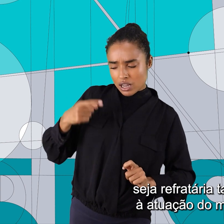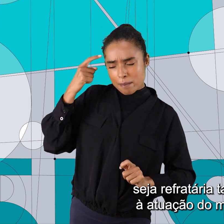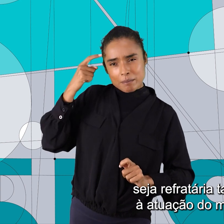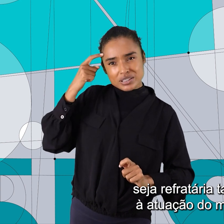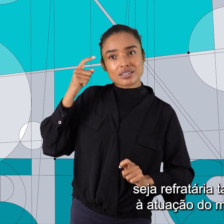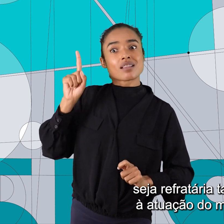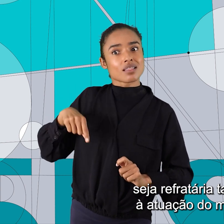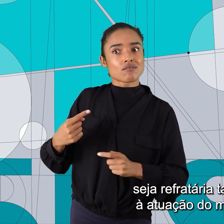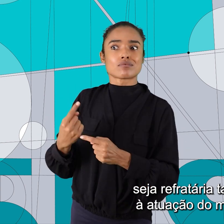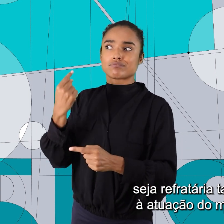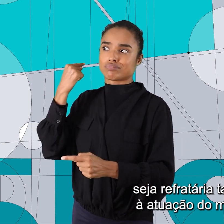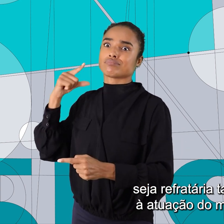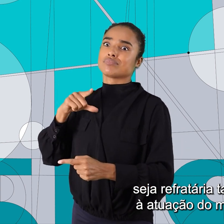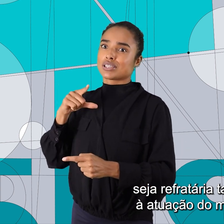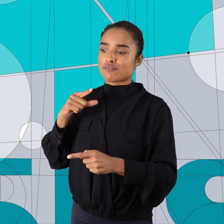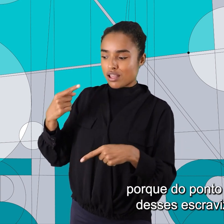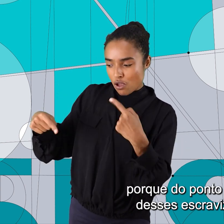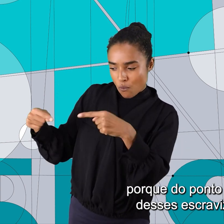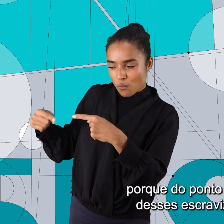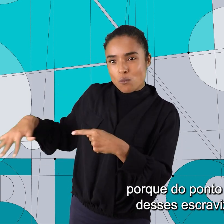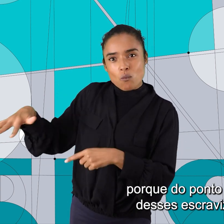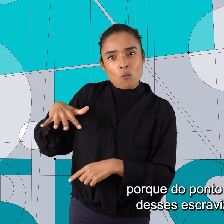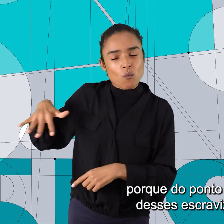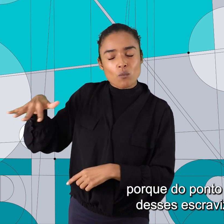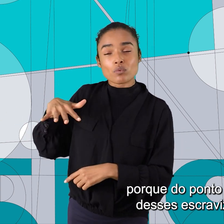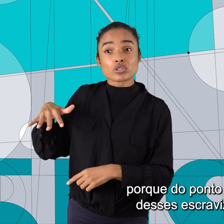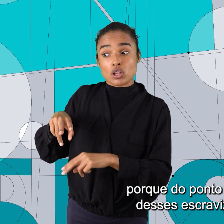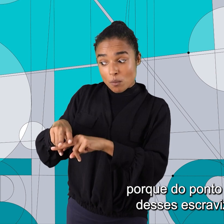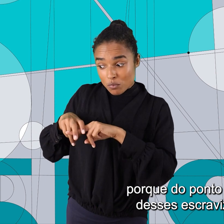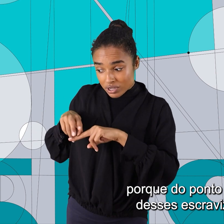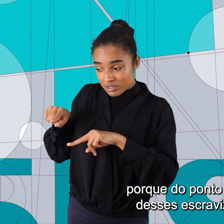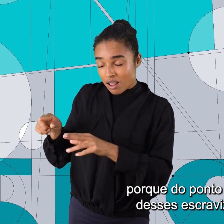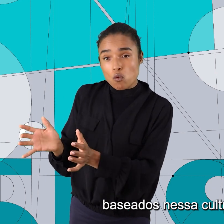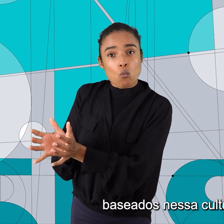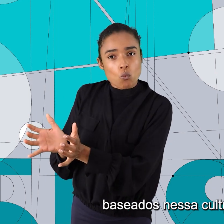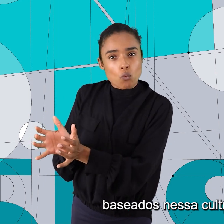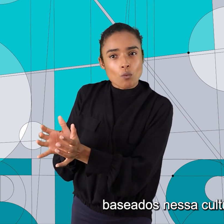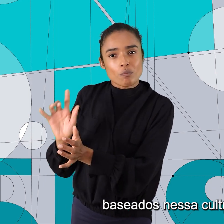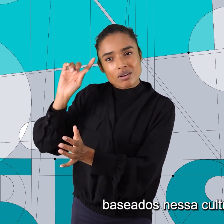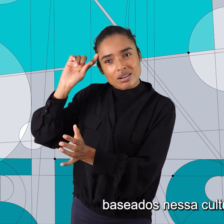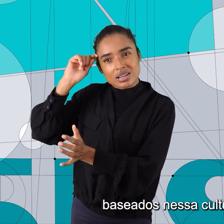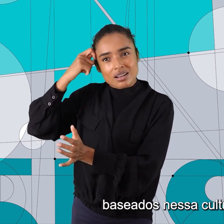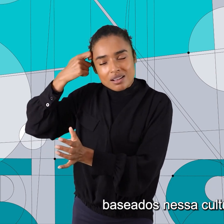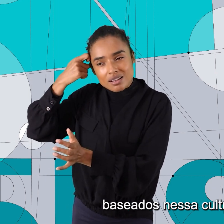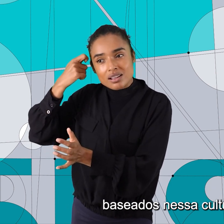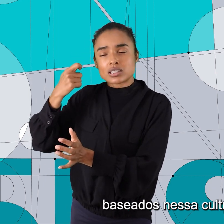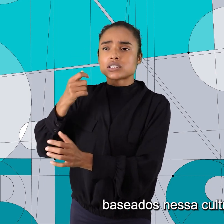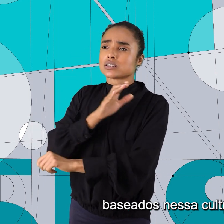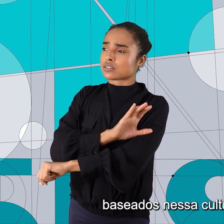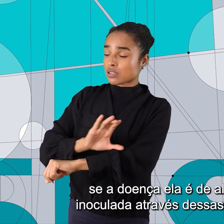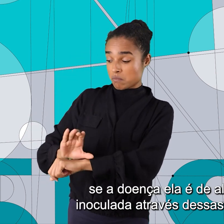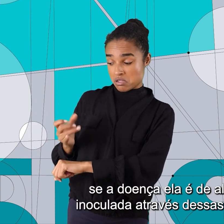seja refratária também em atuação do médico. Porque, do ponto de vista desses escravizados, baseados nessa cultura